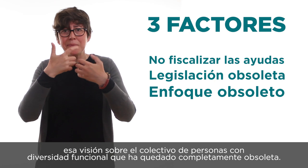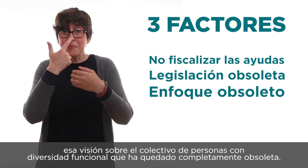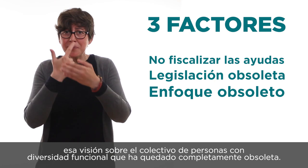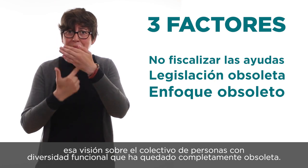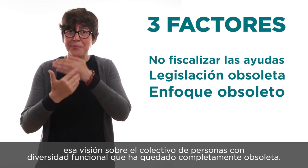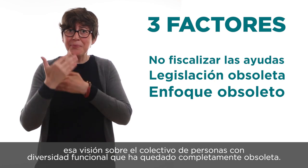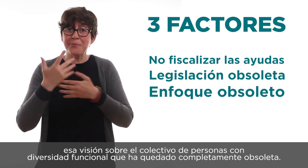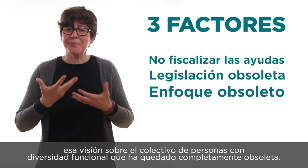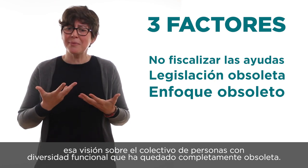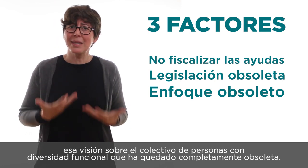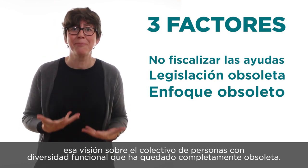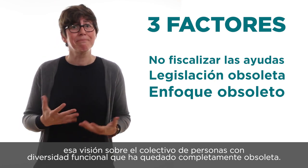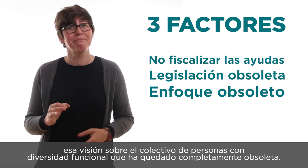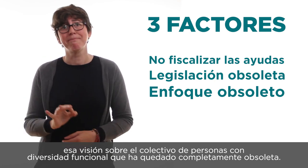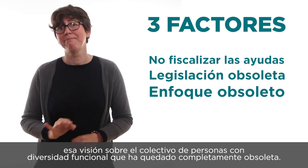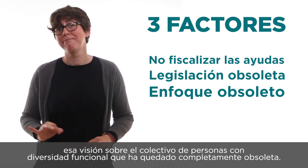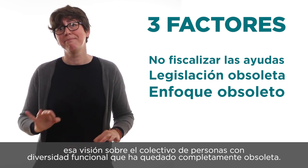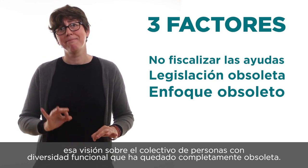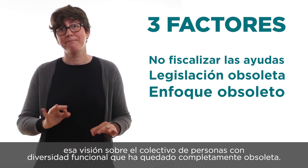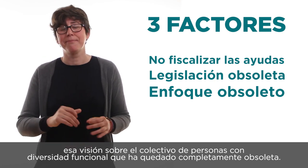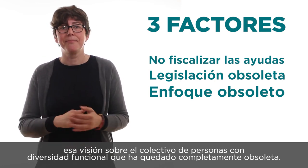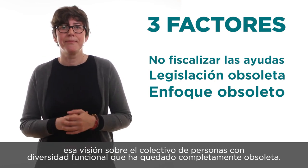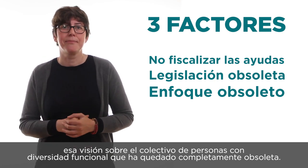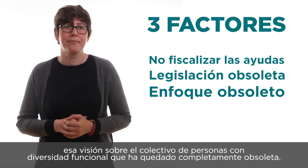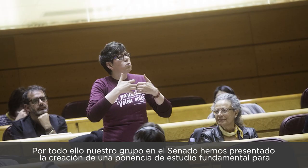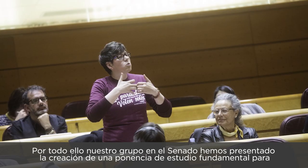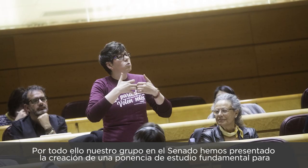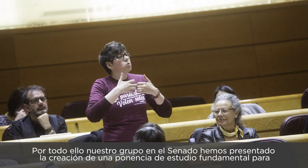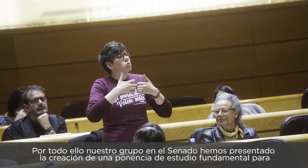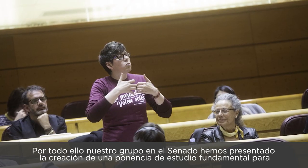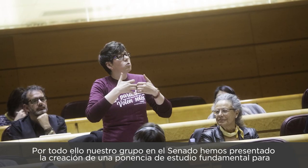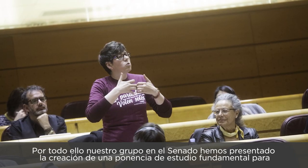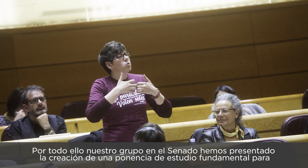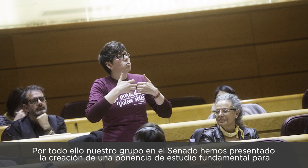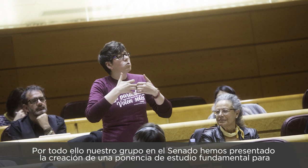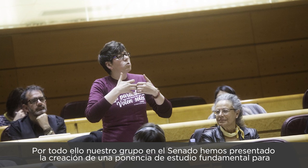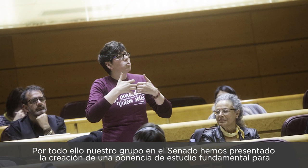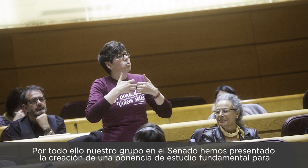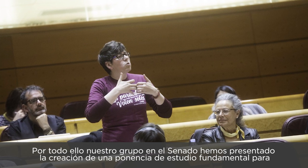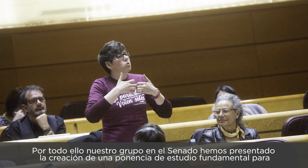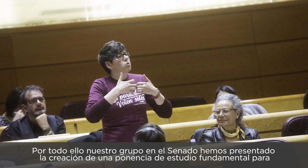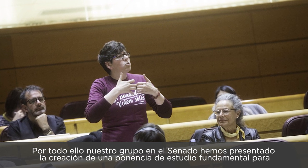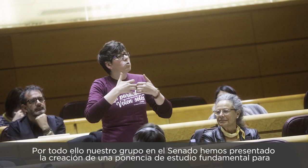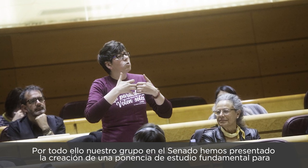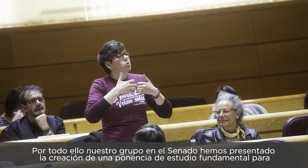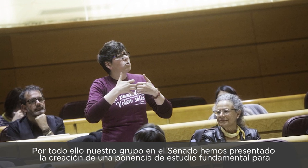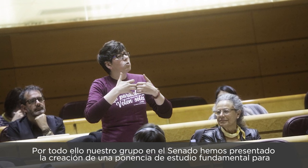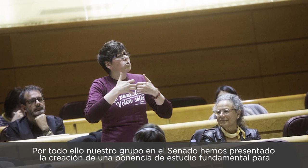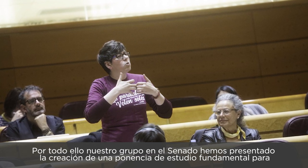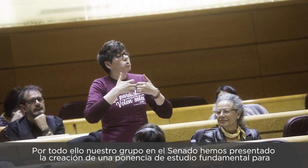diversidad funcional que ha quedado completamente obsoleta. Por todo ello, nuestro grupo en el Senado hemos